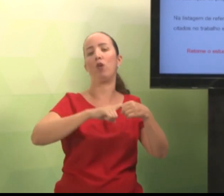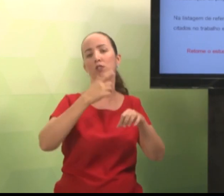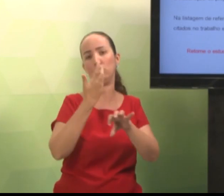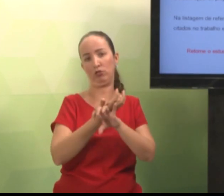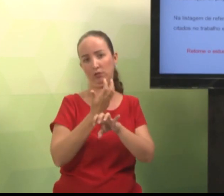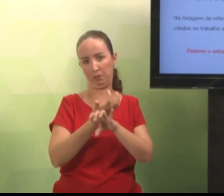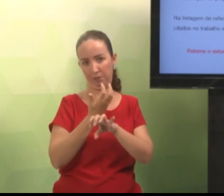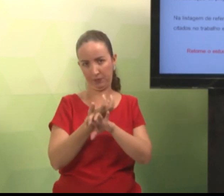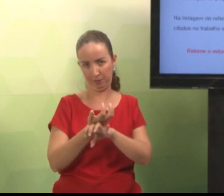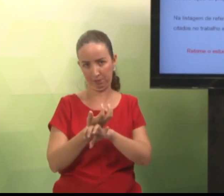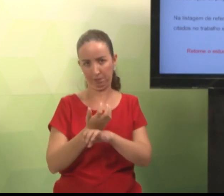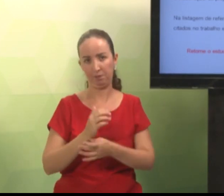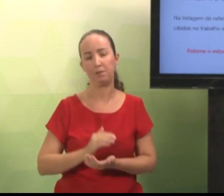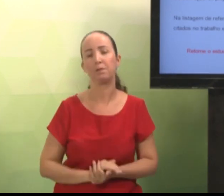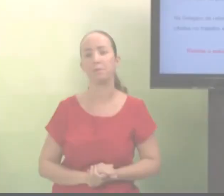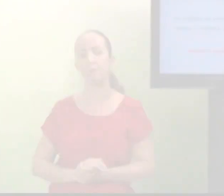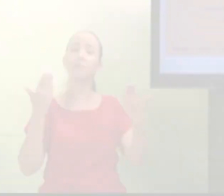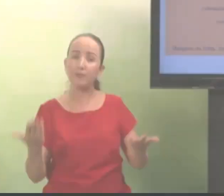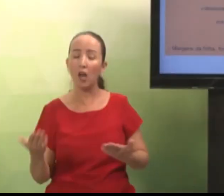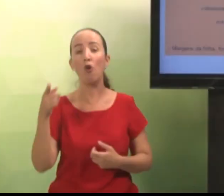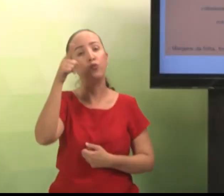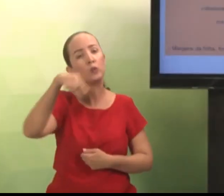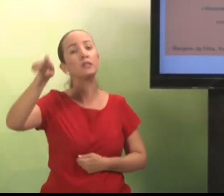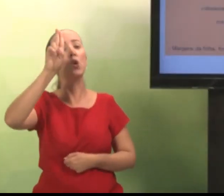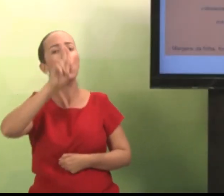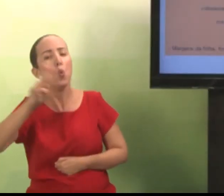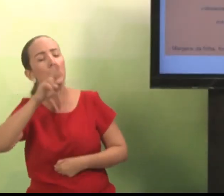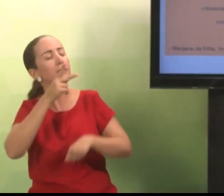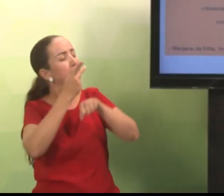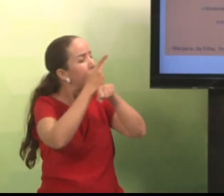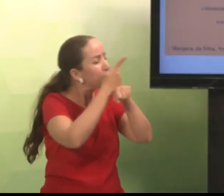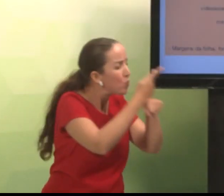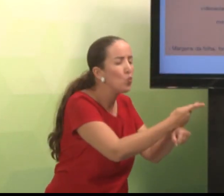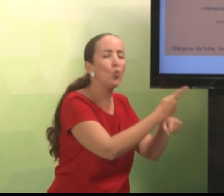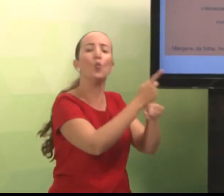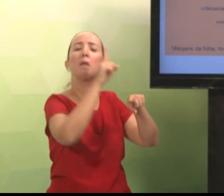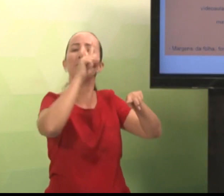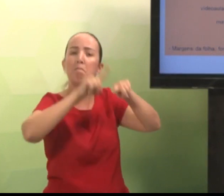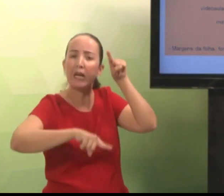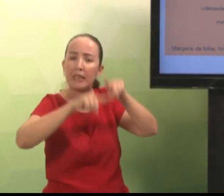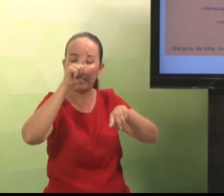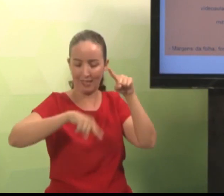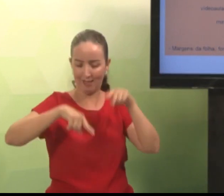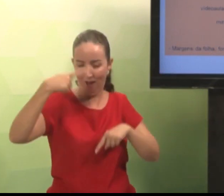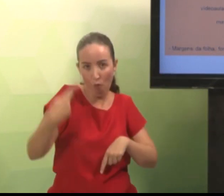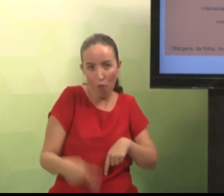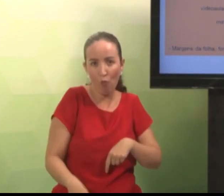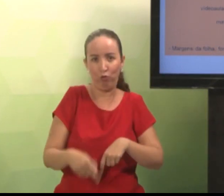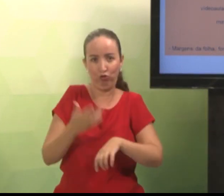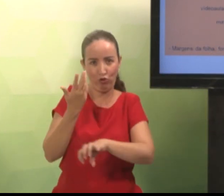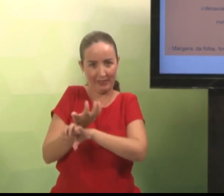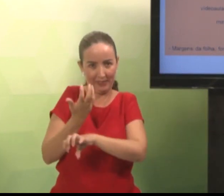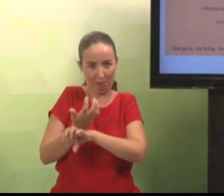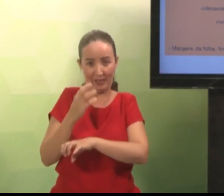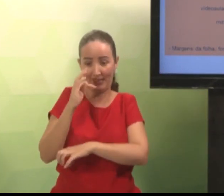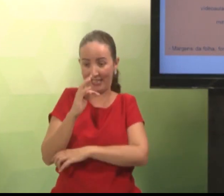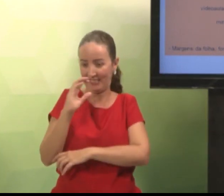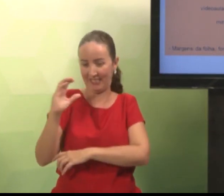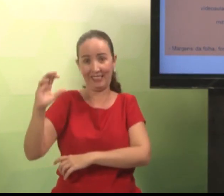já estudaram isso. As normas da ABNT sempre devem estudar. Conforme visto na disciplina. Então, vocês podem